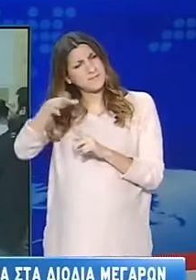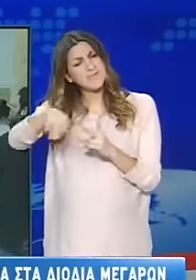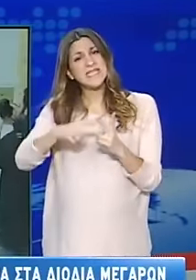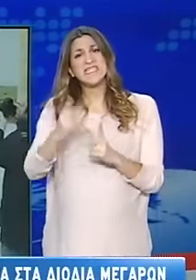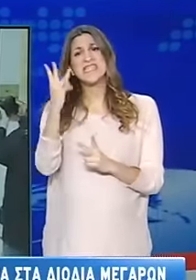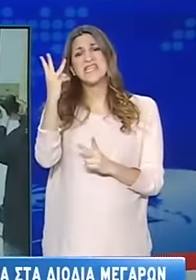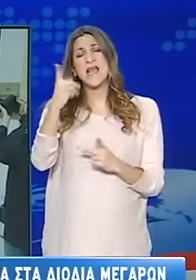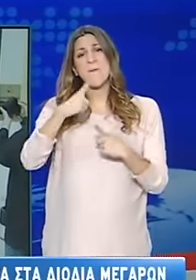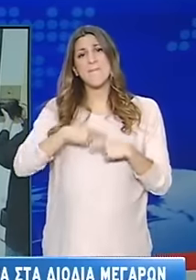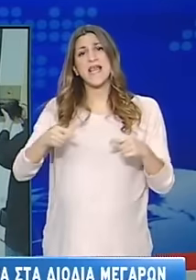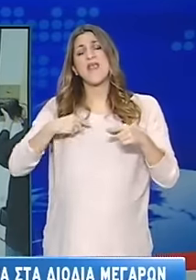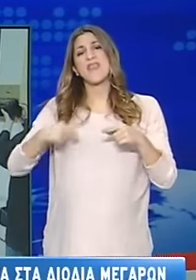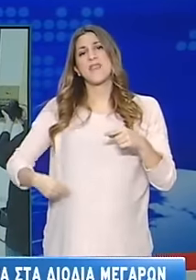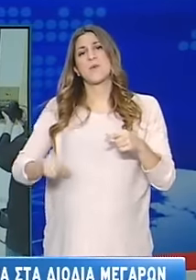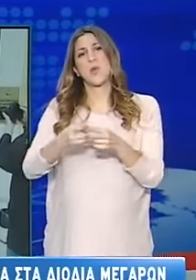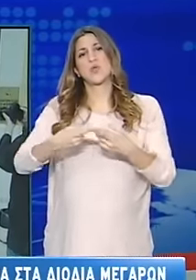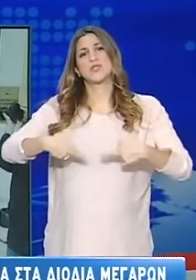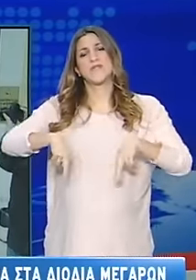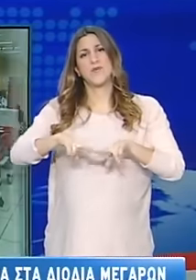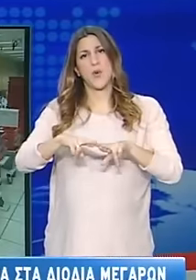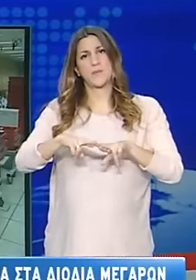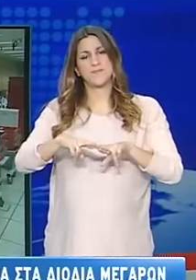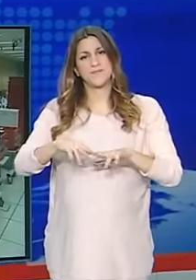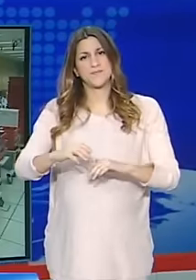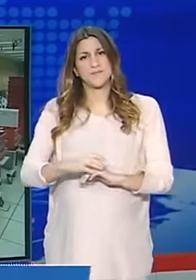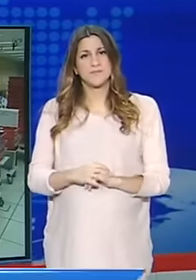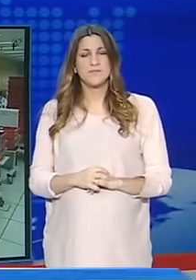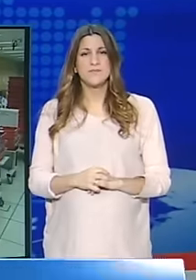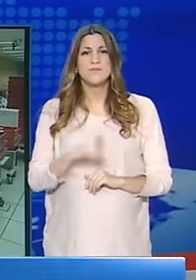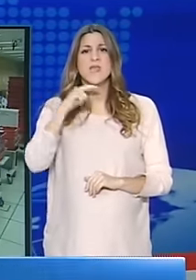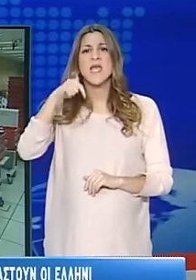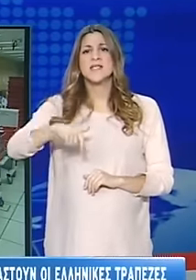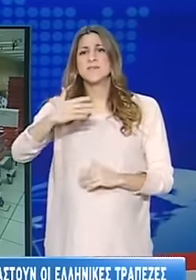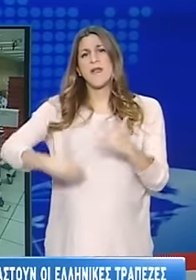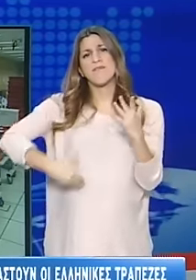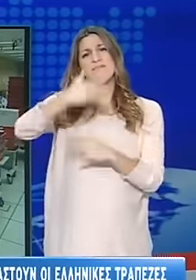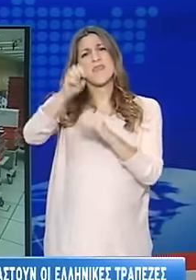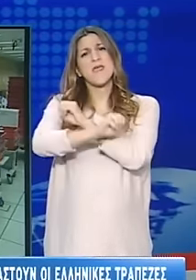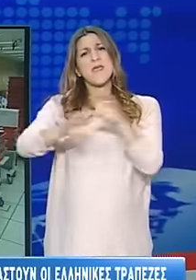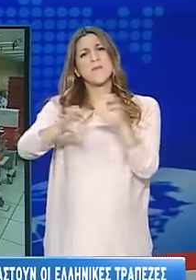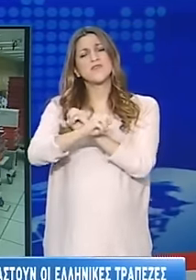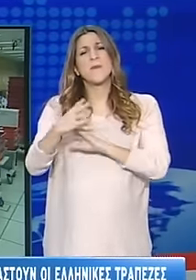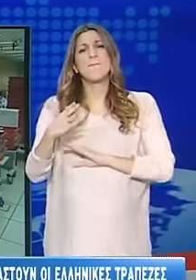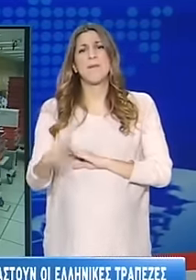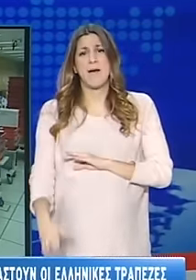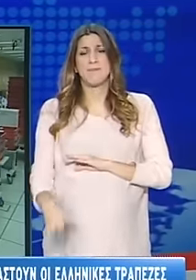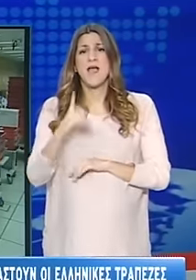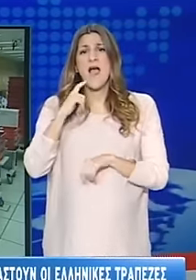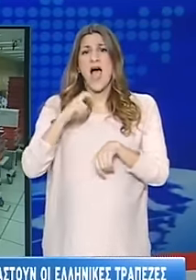μέλη του Δημοτικού Συμβουλίου. Σύμφωνα με σημερινό δημοσίευμα των Financial Times, τα 15 δισεκατομμύρια ευρώ περίπου